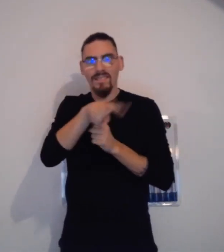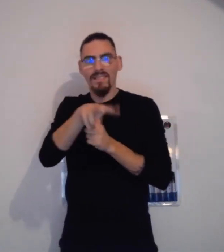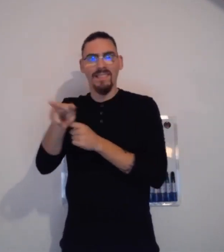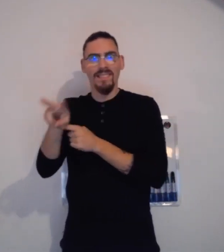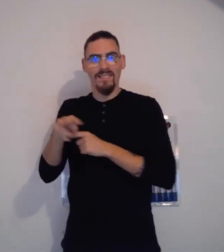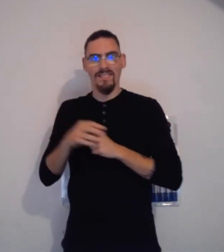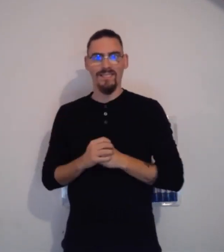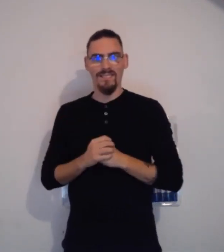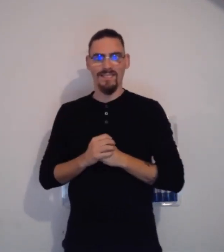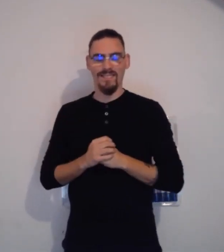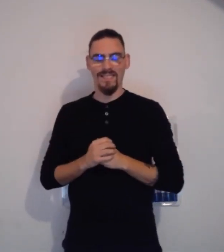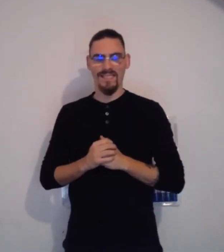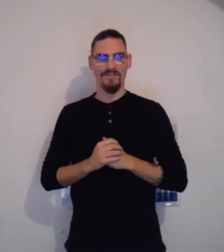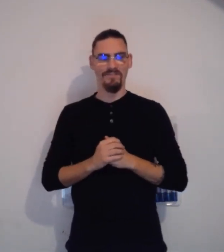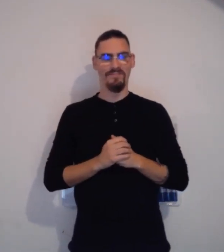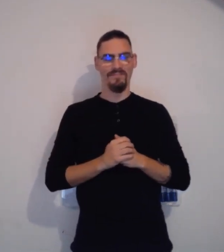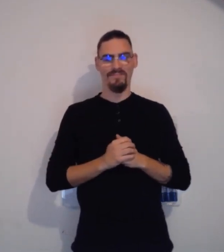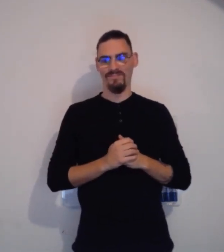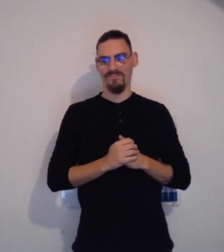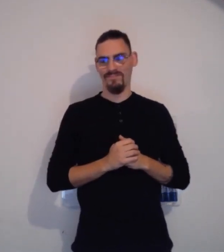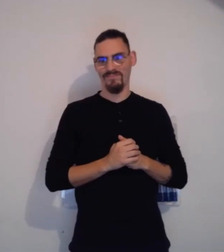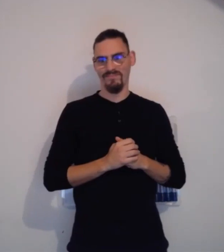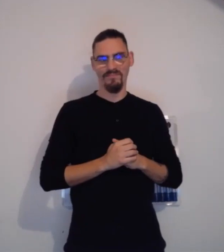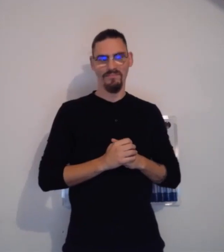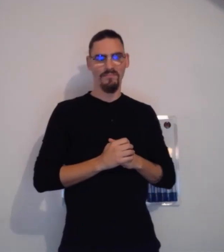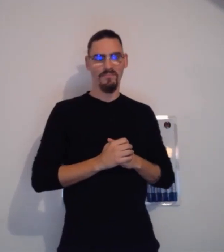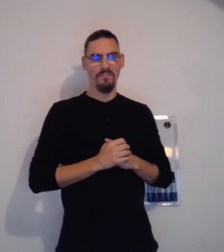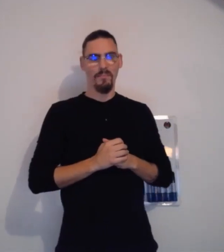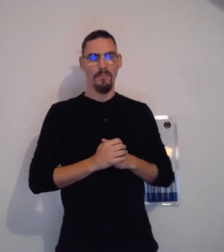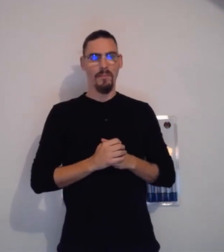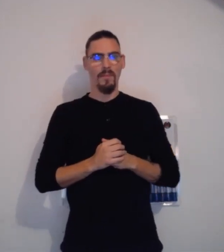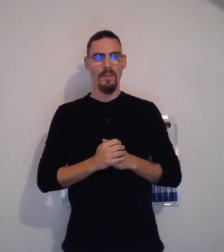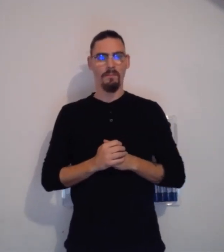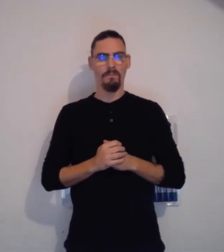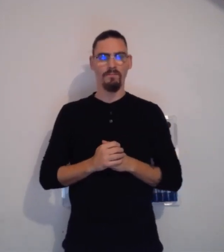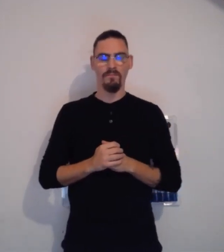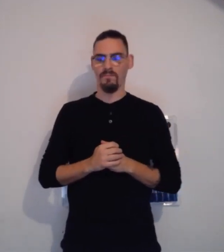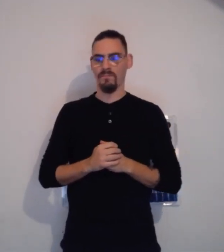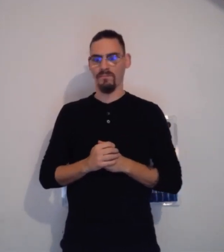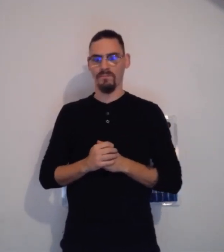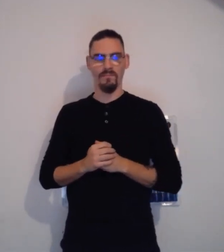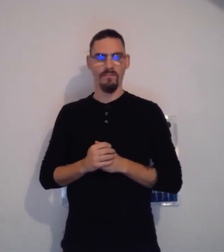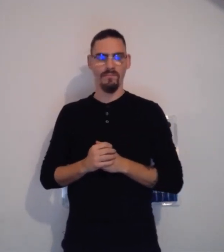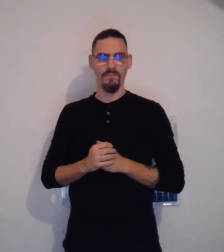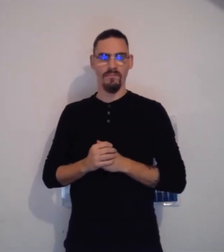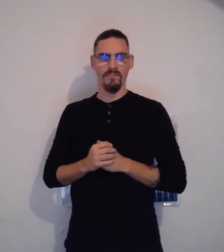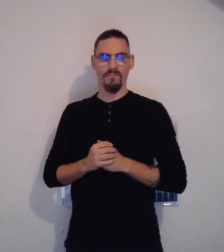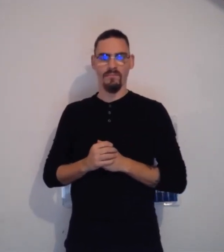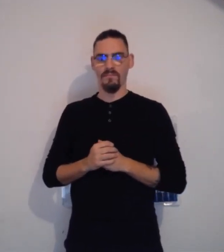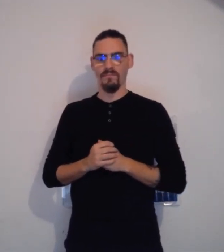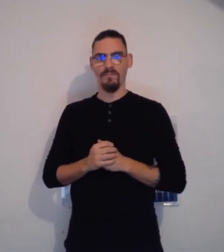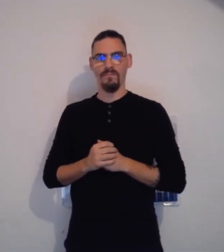des signes. Nous allons voir ensemble ce qu'est le monde et la langue des signes en tant que tel.